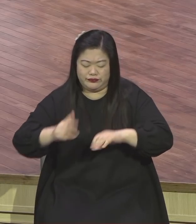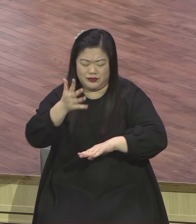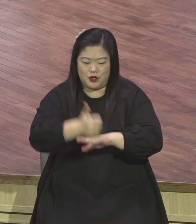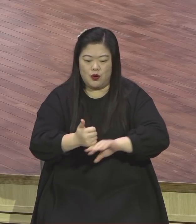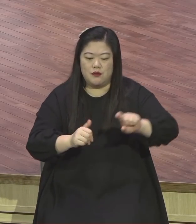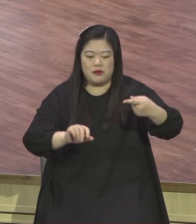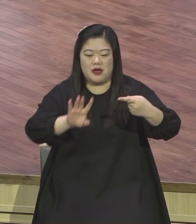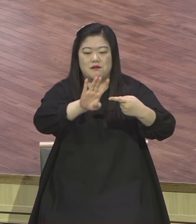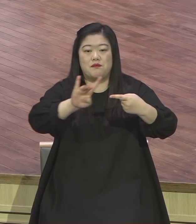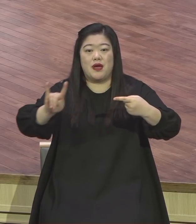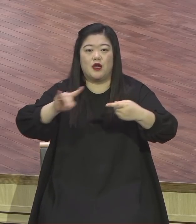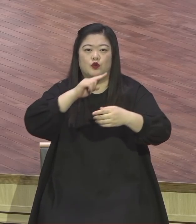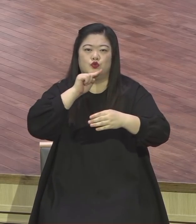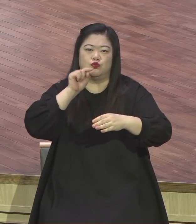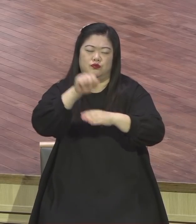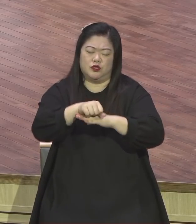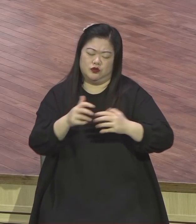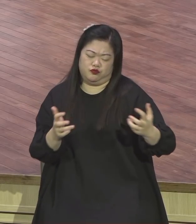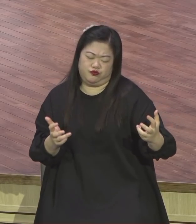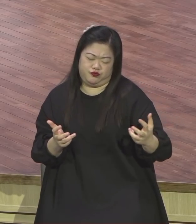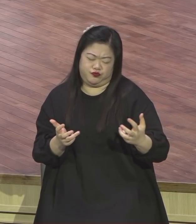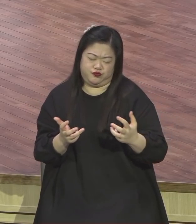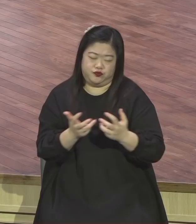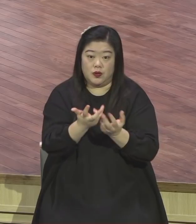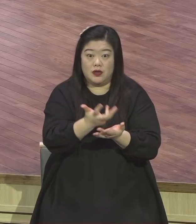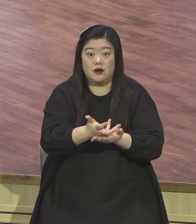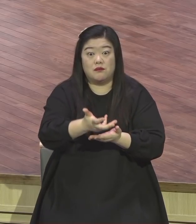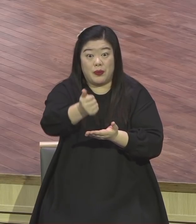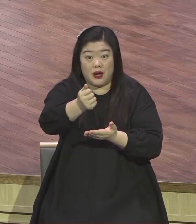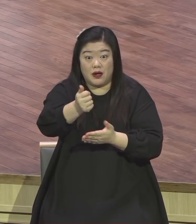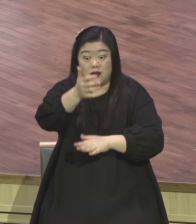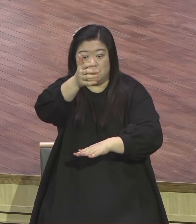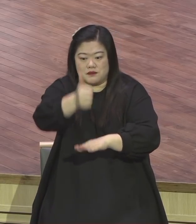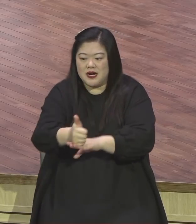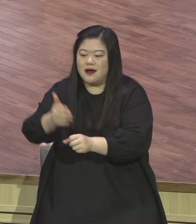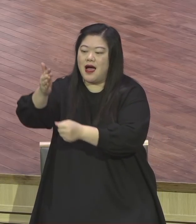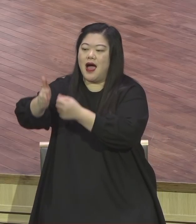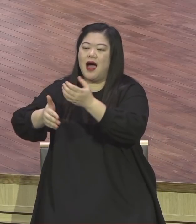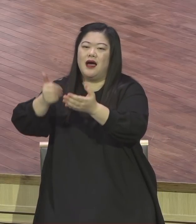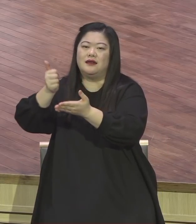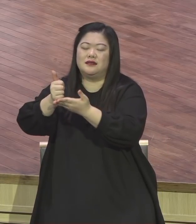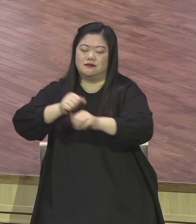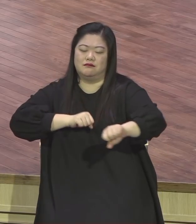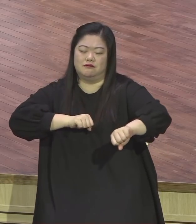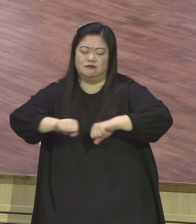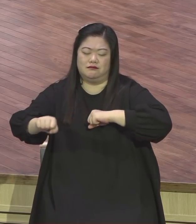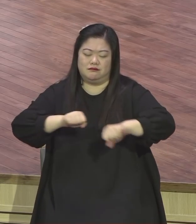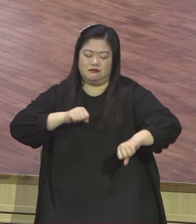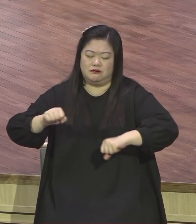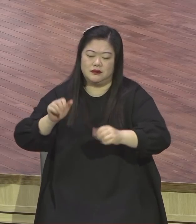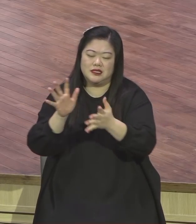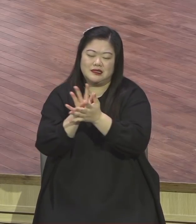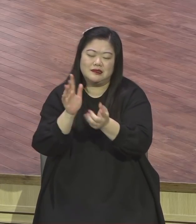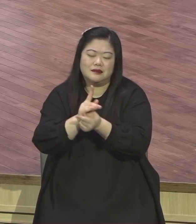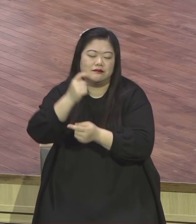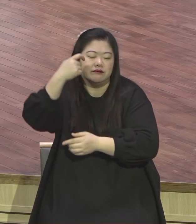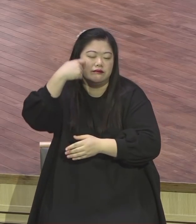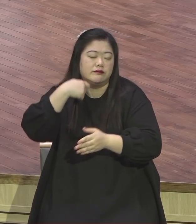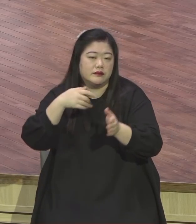풍성게 하시는 그 살아계신 하나님의 손길을 여러분을 체험하는 그런 한 해가 되기를 지음으로